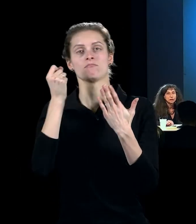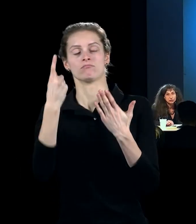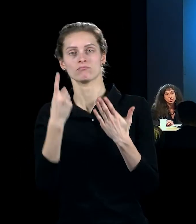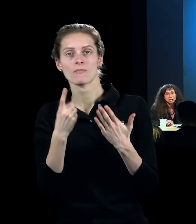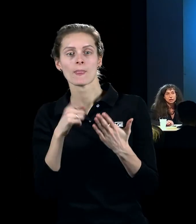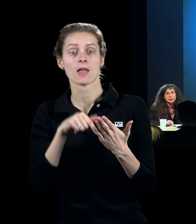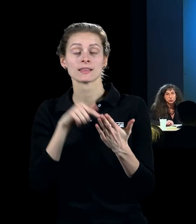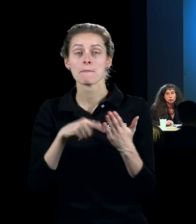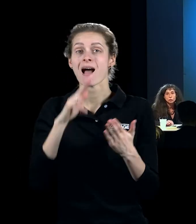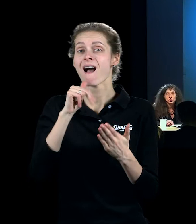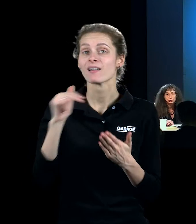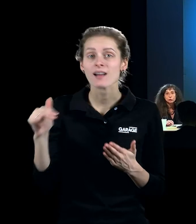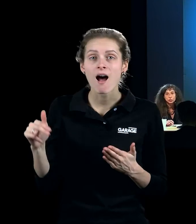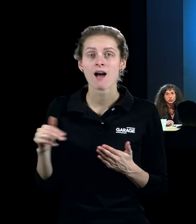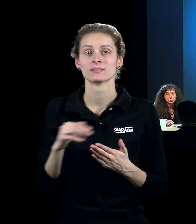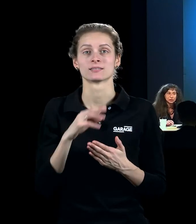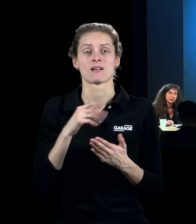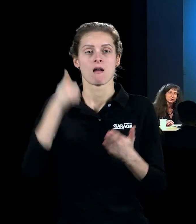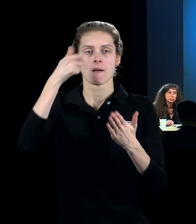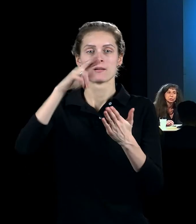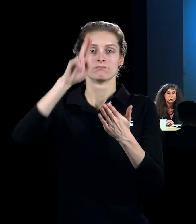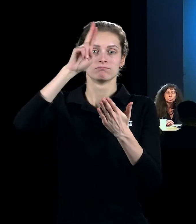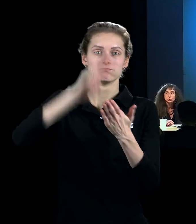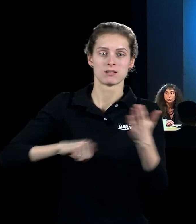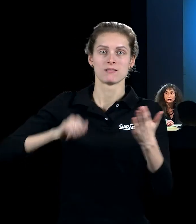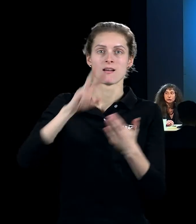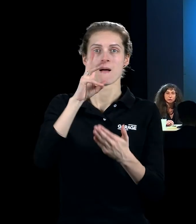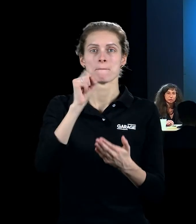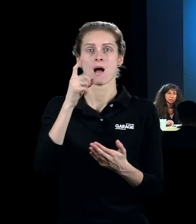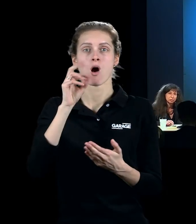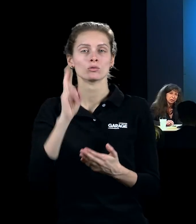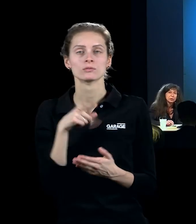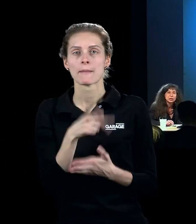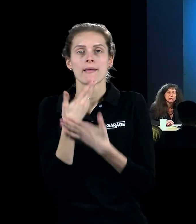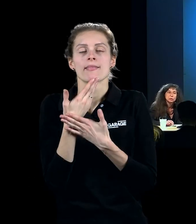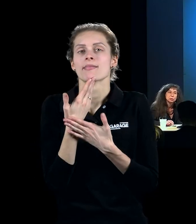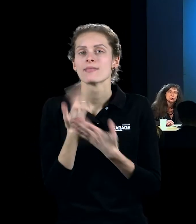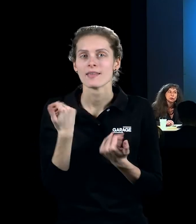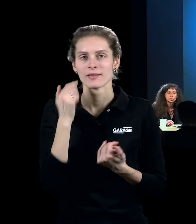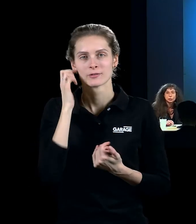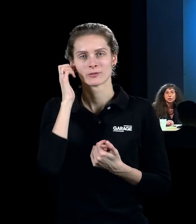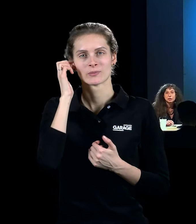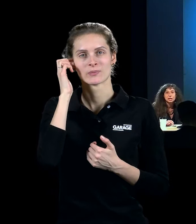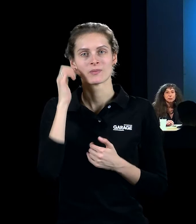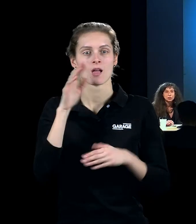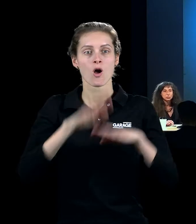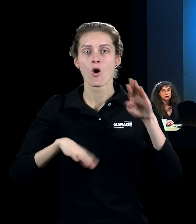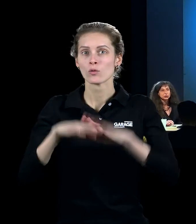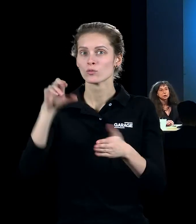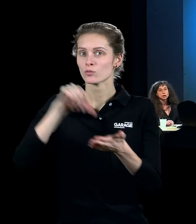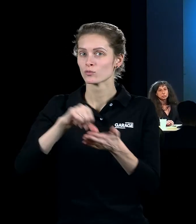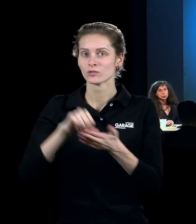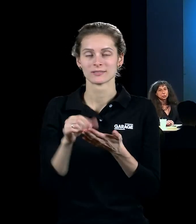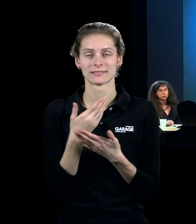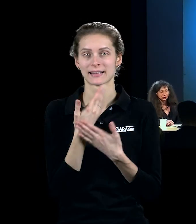картинах не краска, не мазок, потому что там нету мазка, сделана, как бы, живопись, которая сделана не мазками, без участия руки, без такой